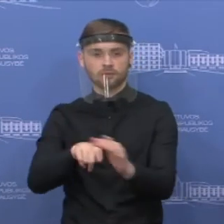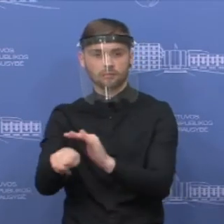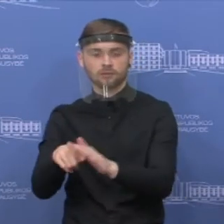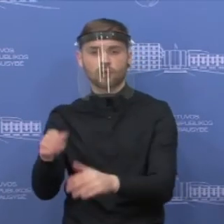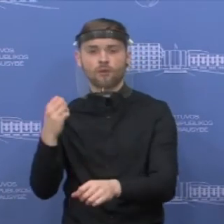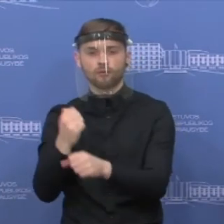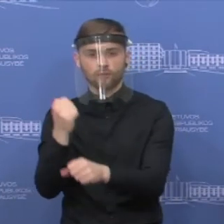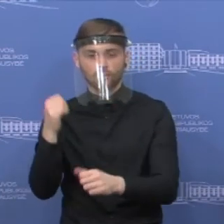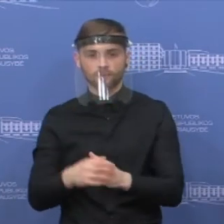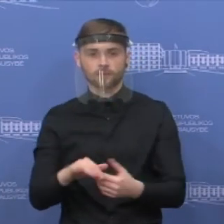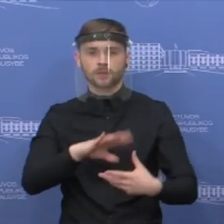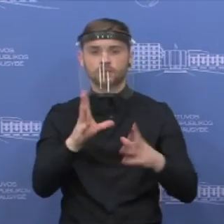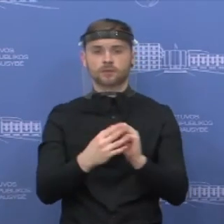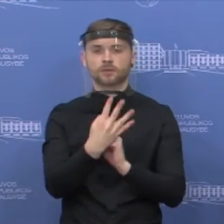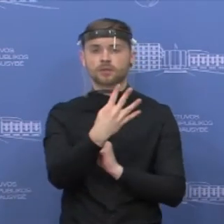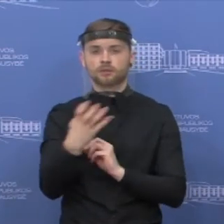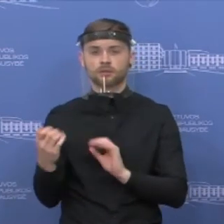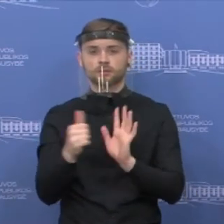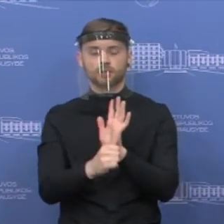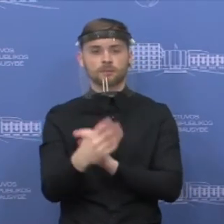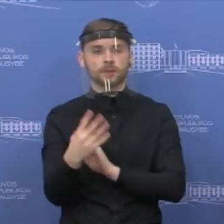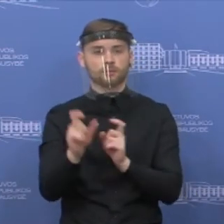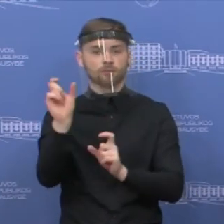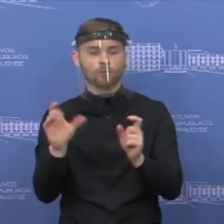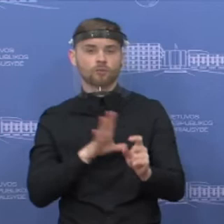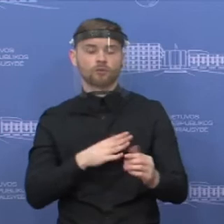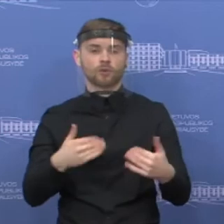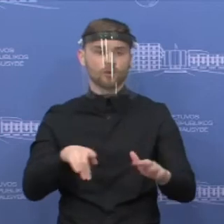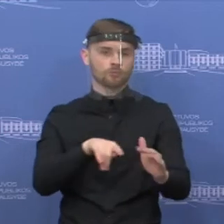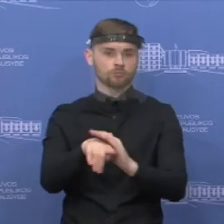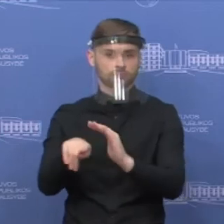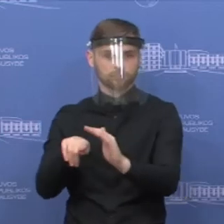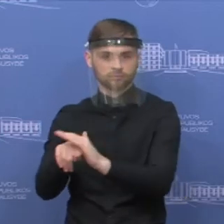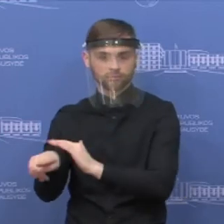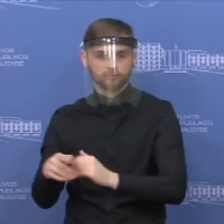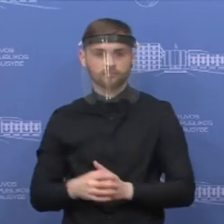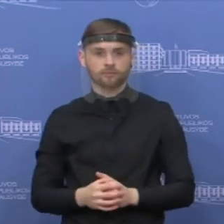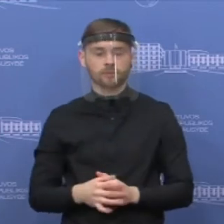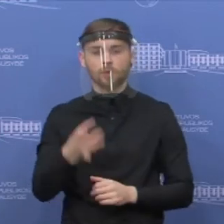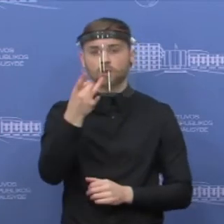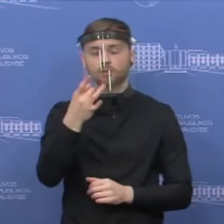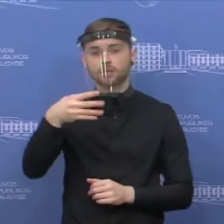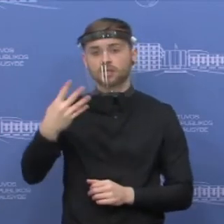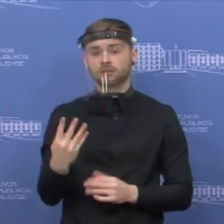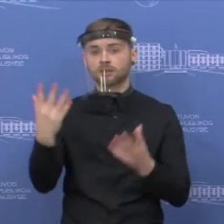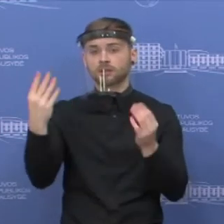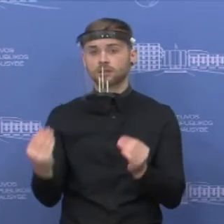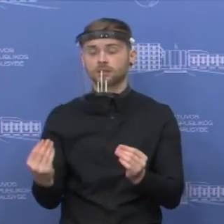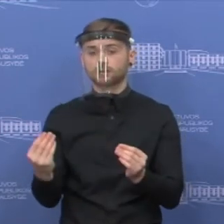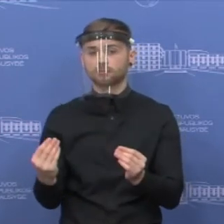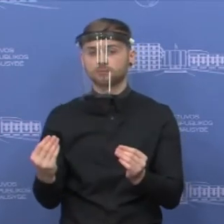iš Lietuvos išvyko 464 piliečiai. Tuo tarpu gegužės ketvirtą dieną